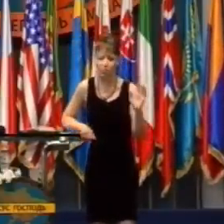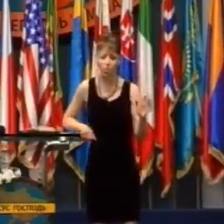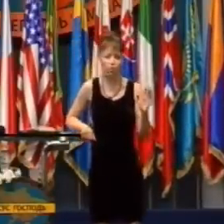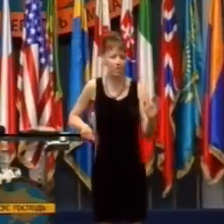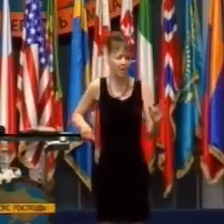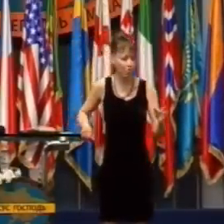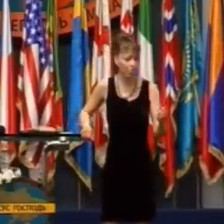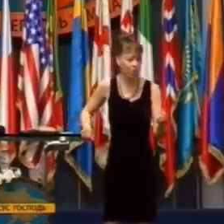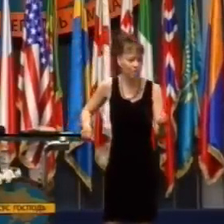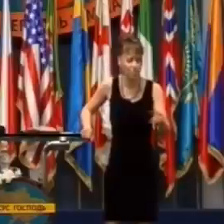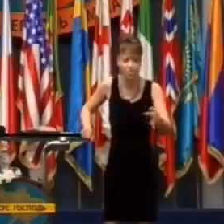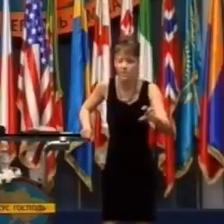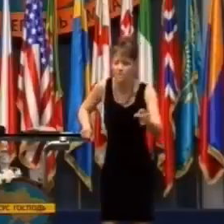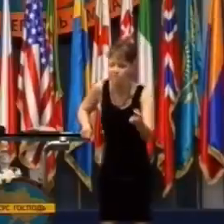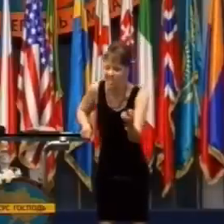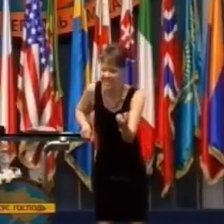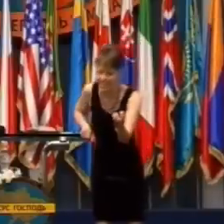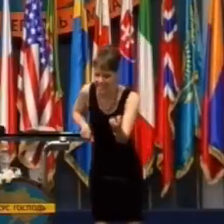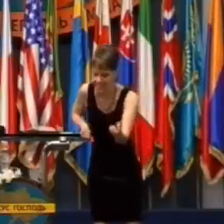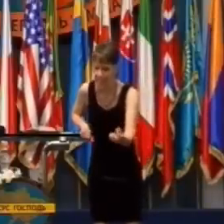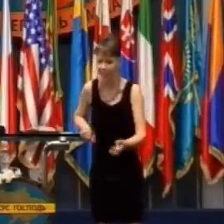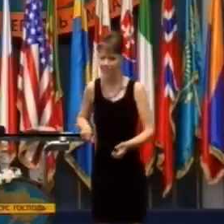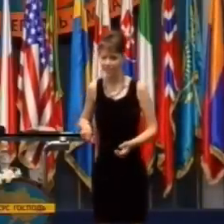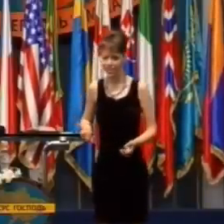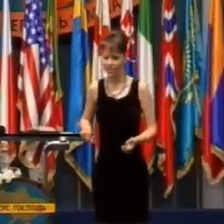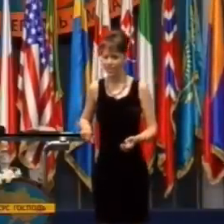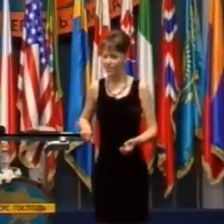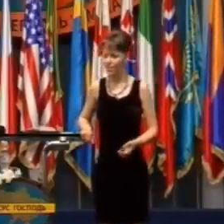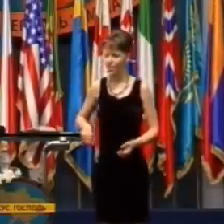Lebo vedel, že keby to nepovedal konkrétne,